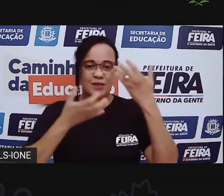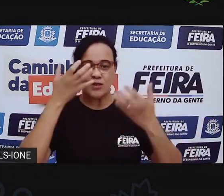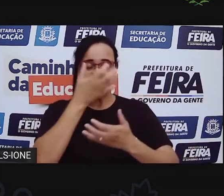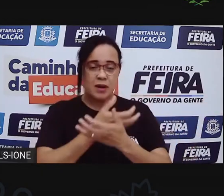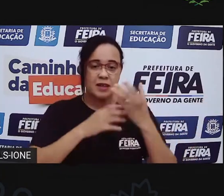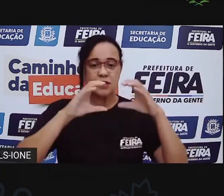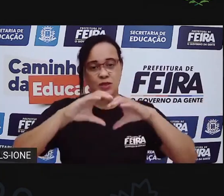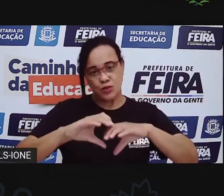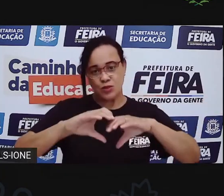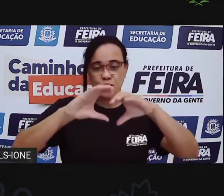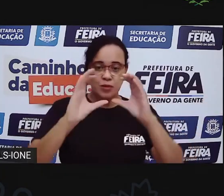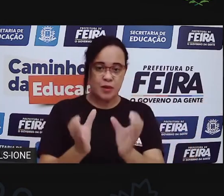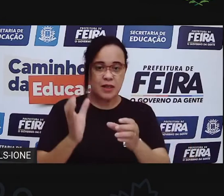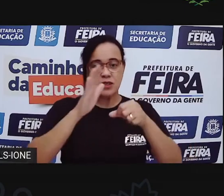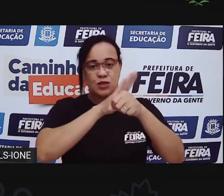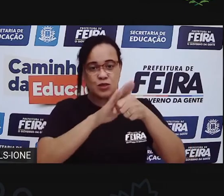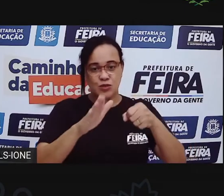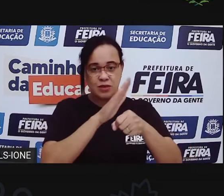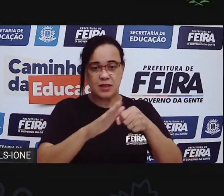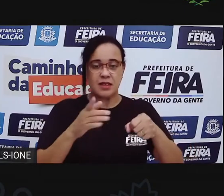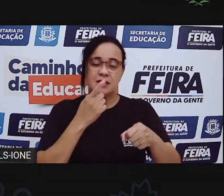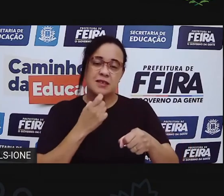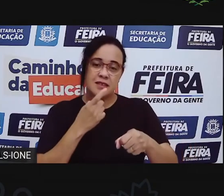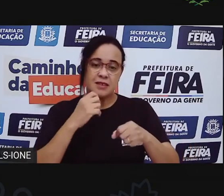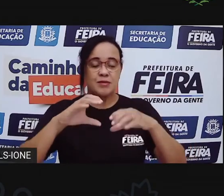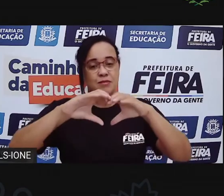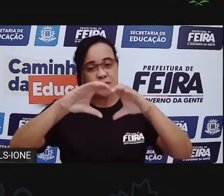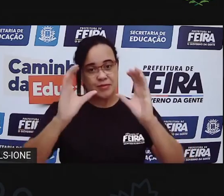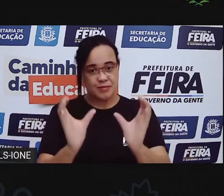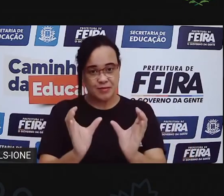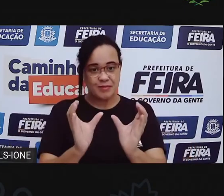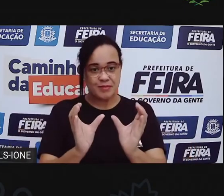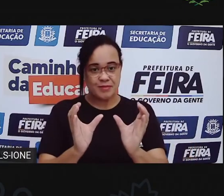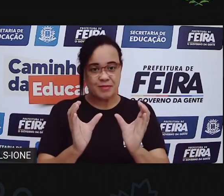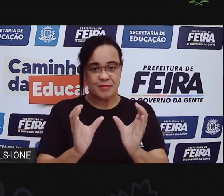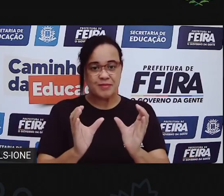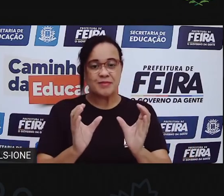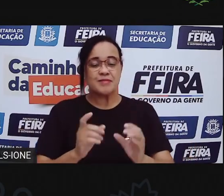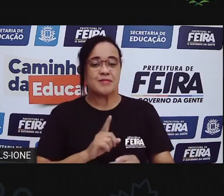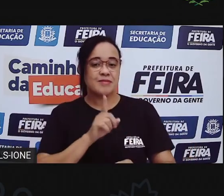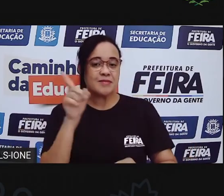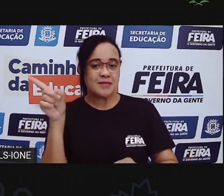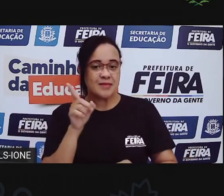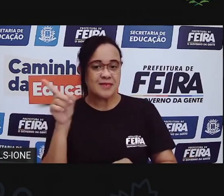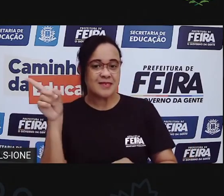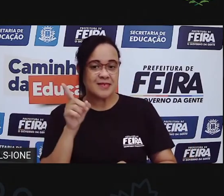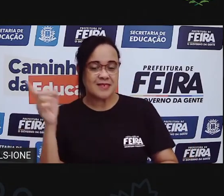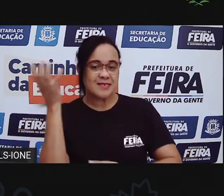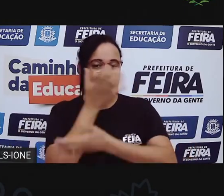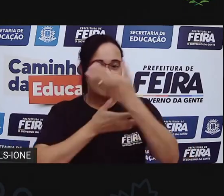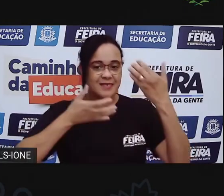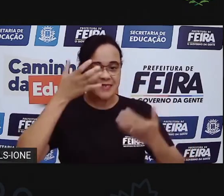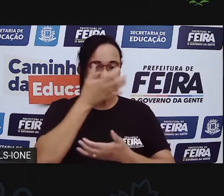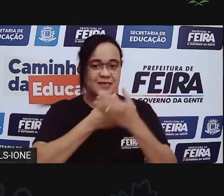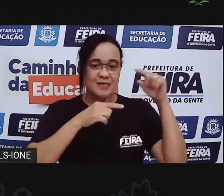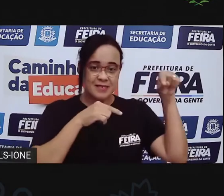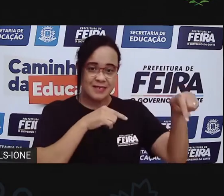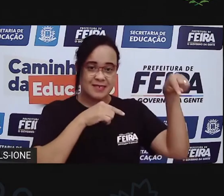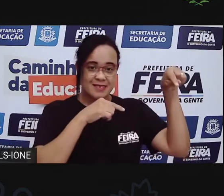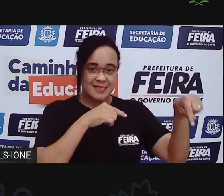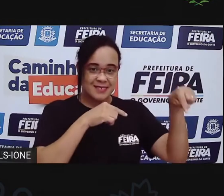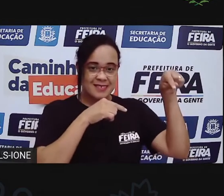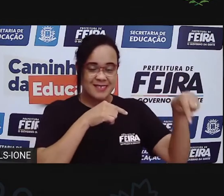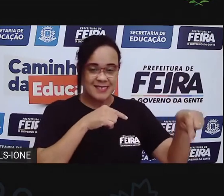Caqui e tomate. O tomate e o caqui. Eu canto lá, eu